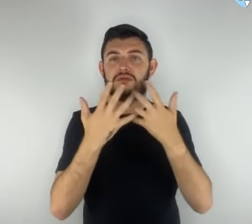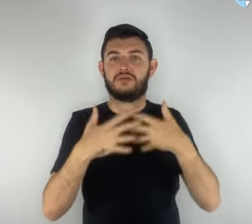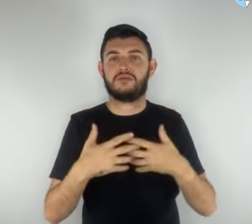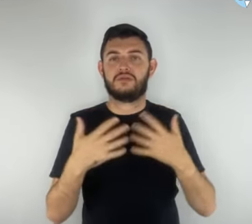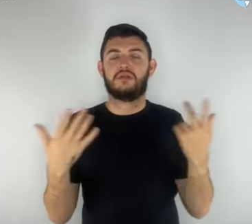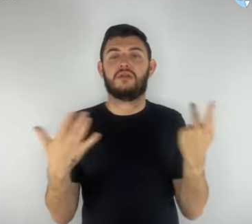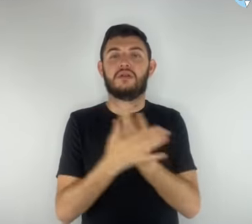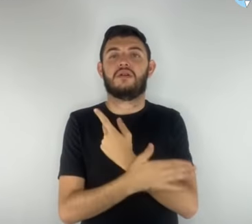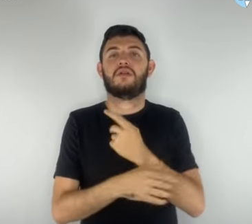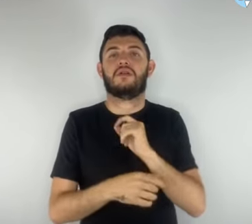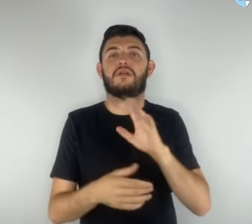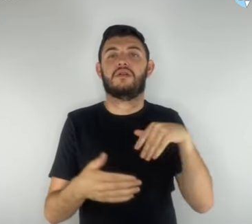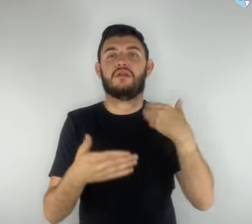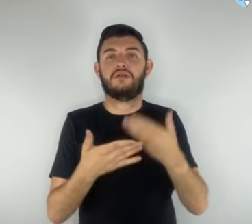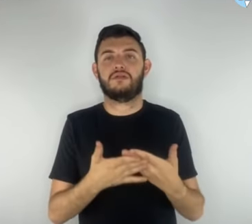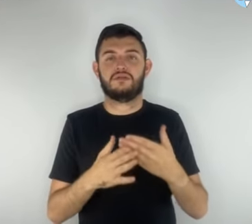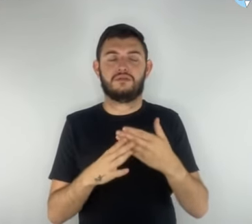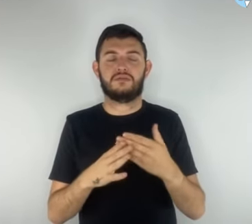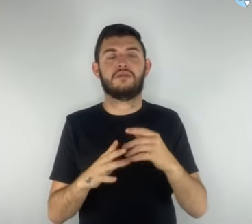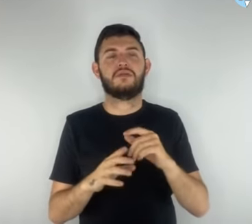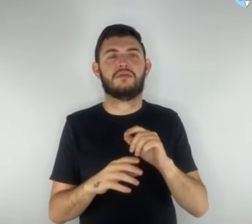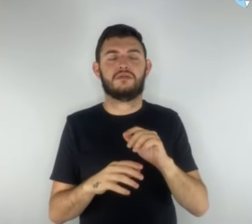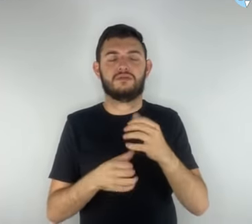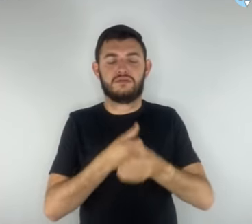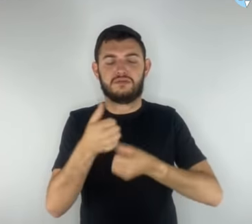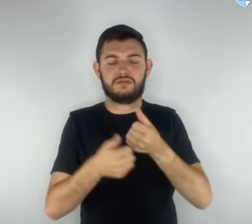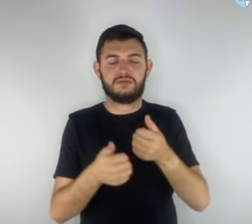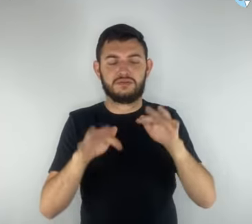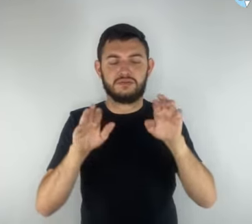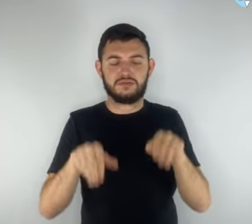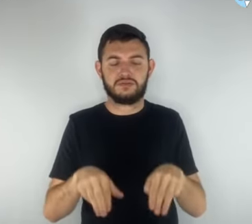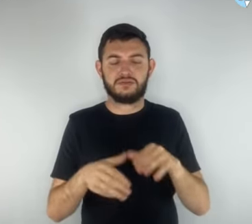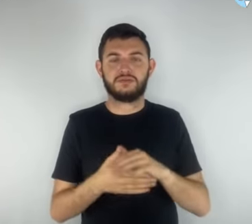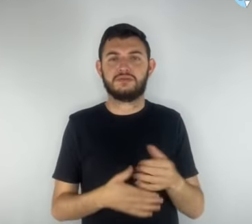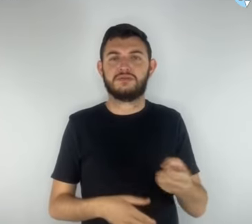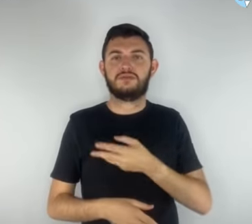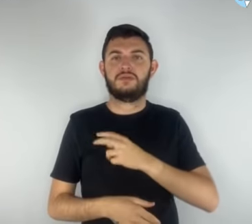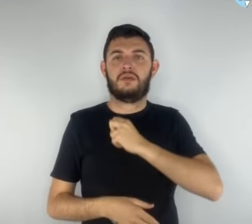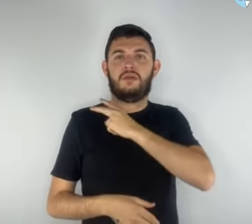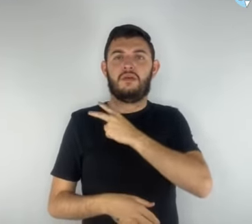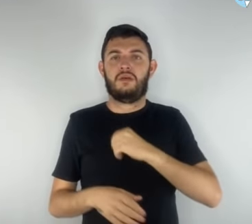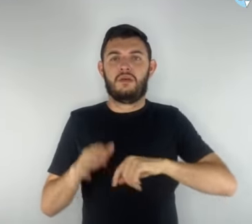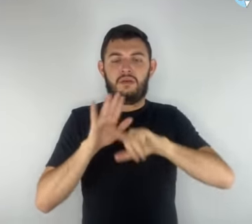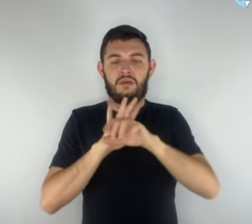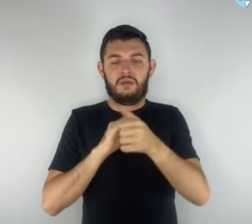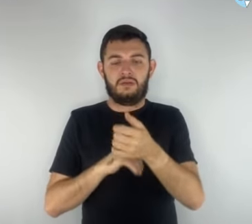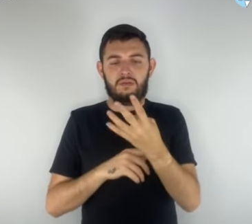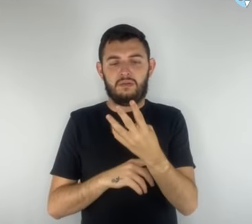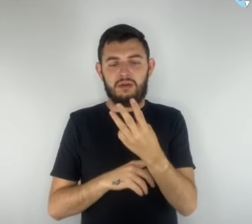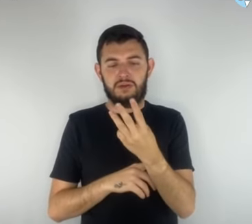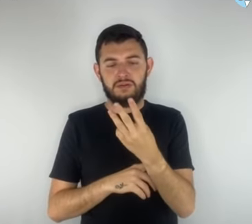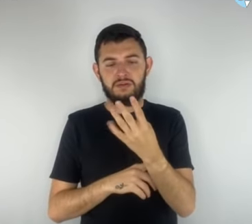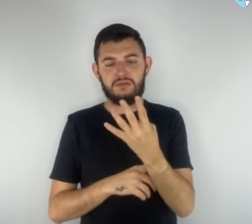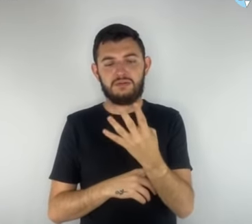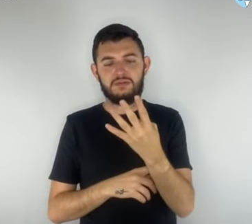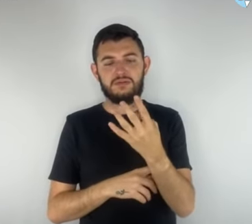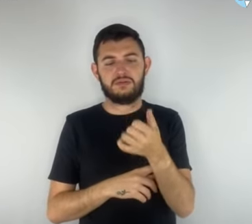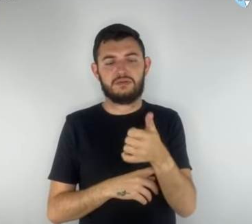até o fim do semestre. O novo ensino médio. A lei de número 13.415 de